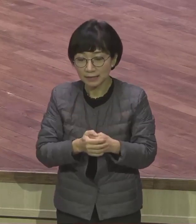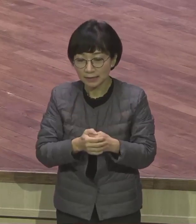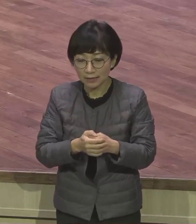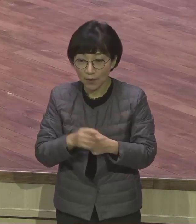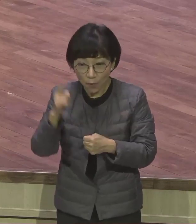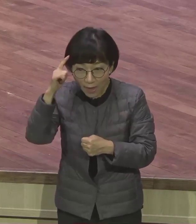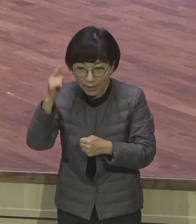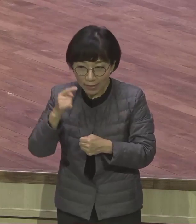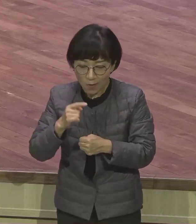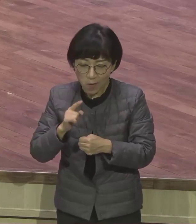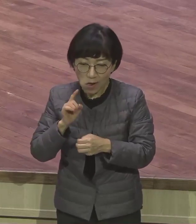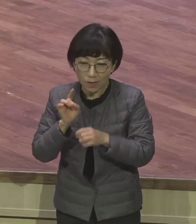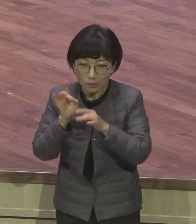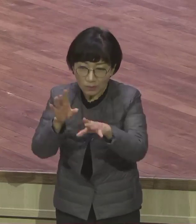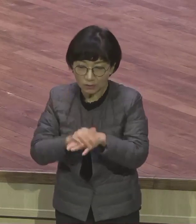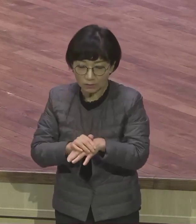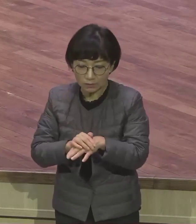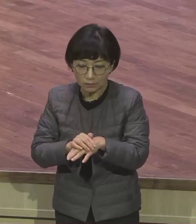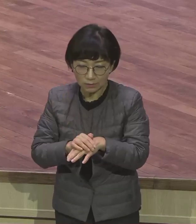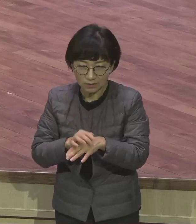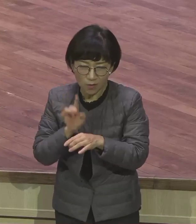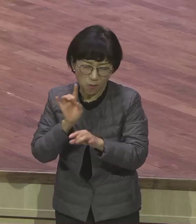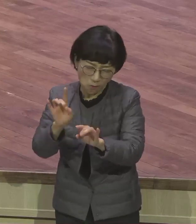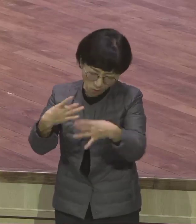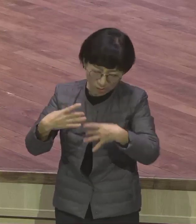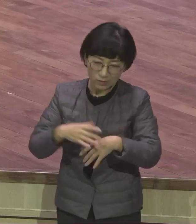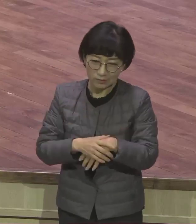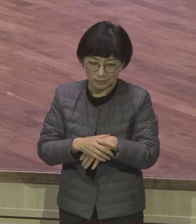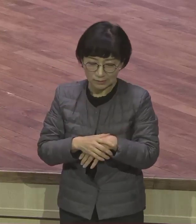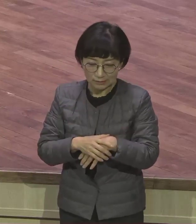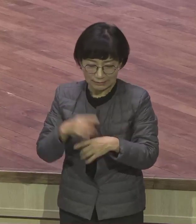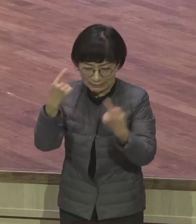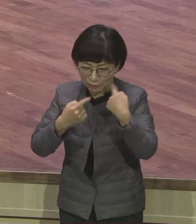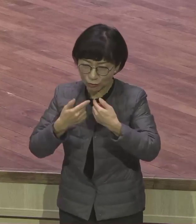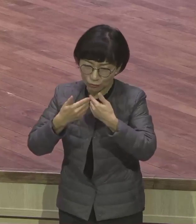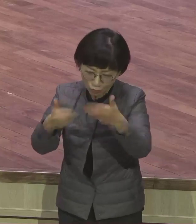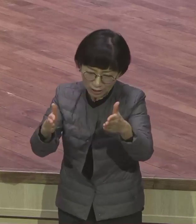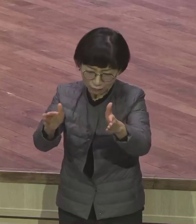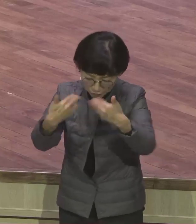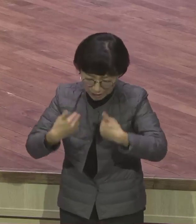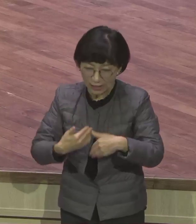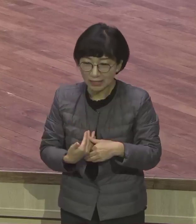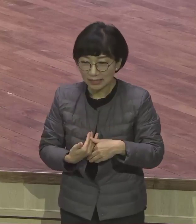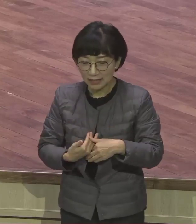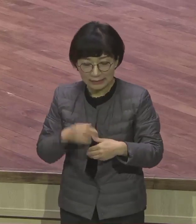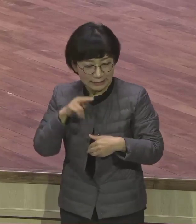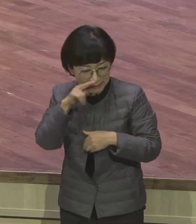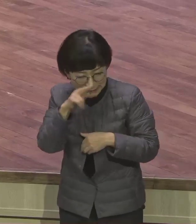속고 상처 주고 시기하고 질투하고 그거 멋져 주고받고